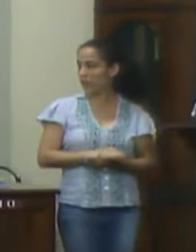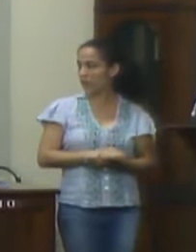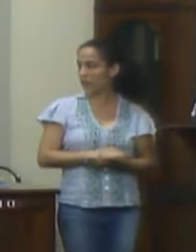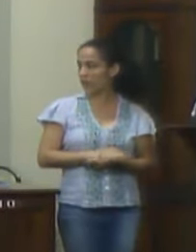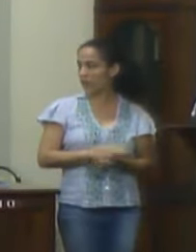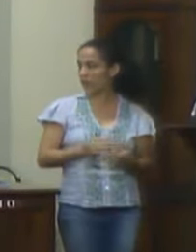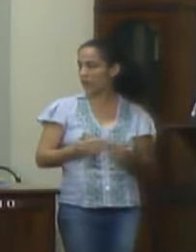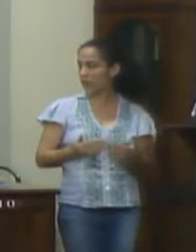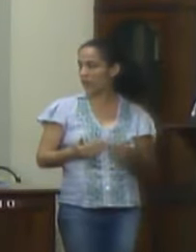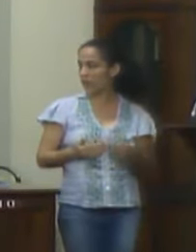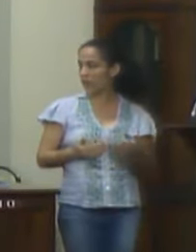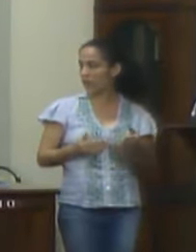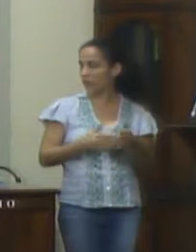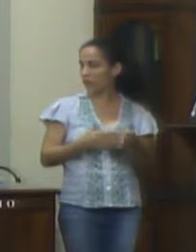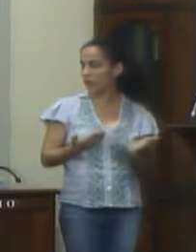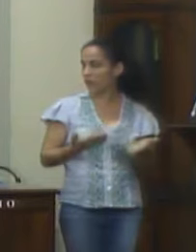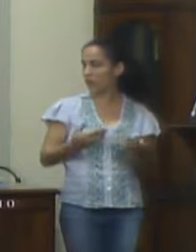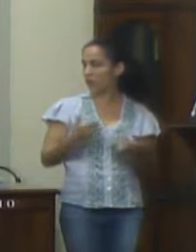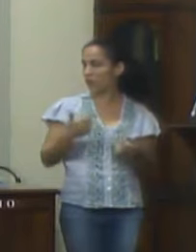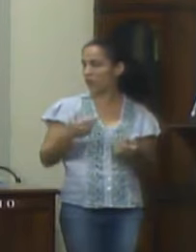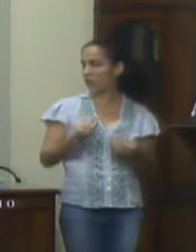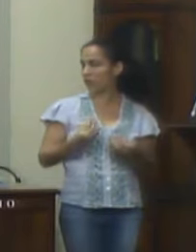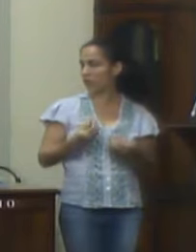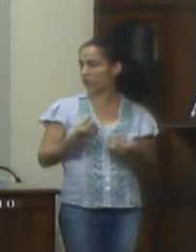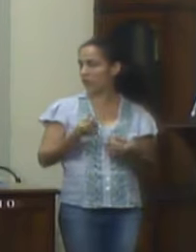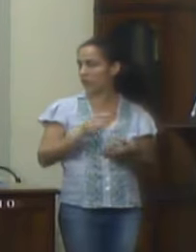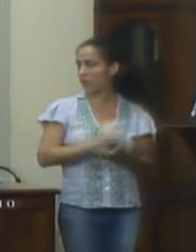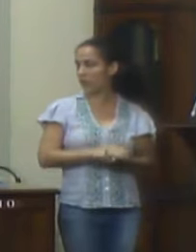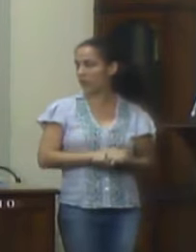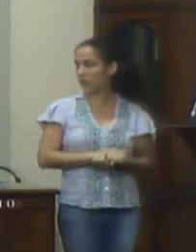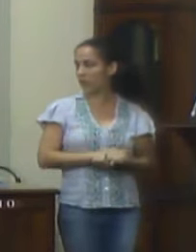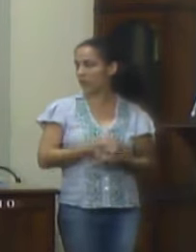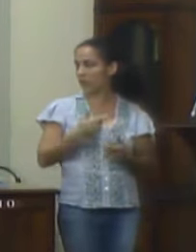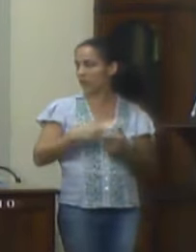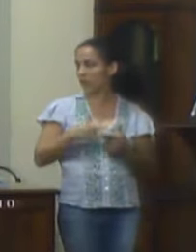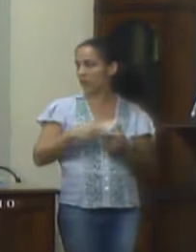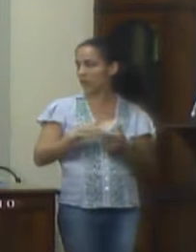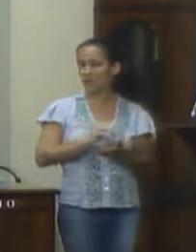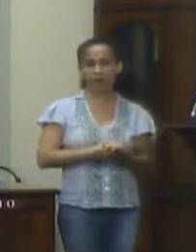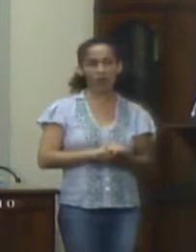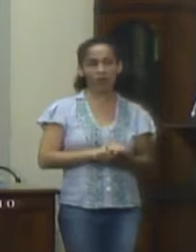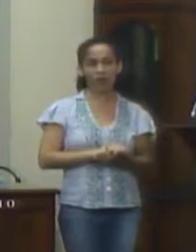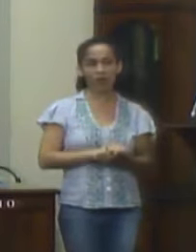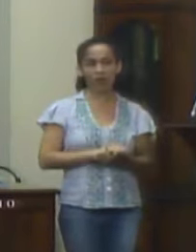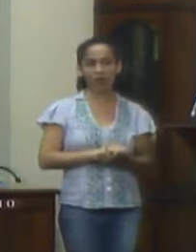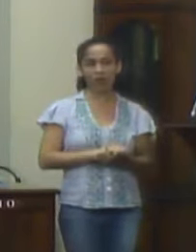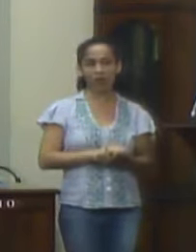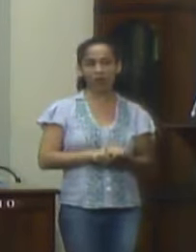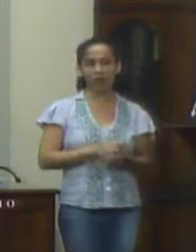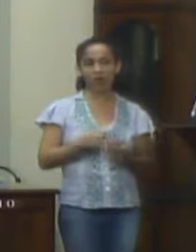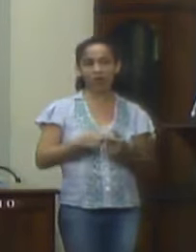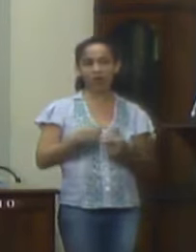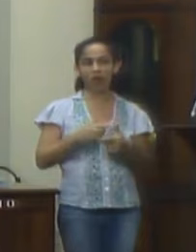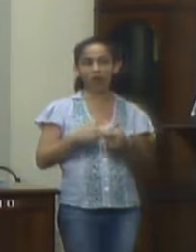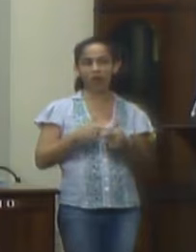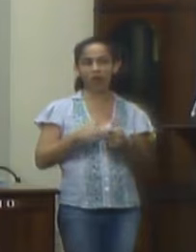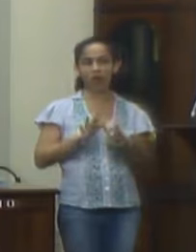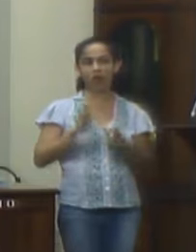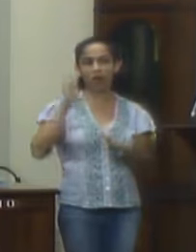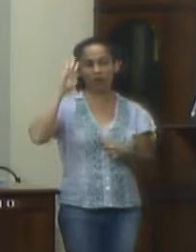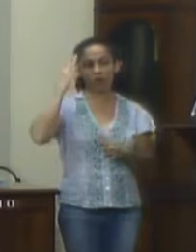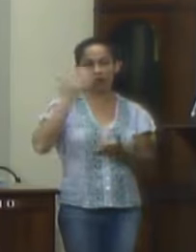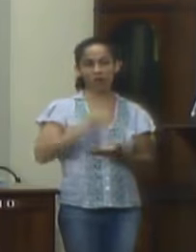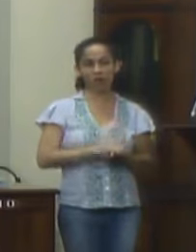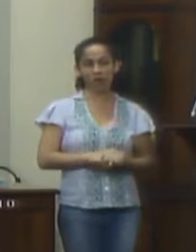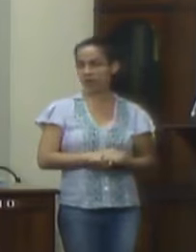que eu saiba ele não pode receber nenhum recurso por conta daqueles problemas que estavam lá de prestação de contas dele os problemas já estão sendo resolvidos